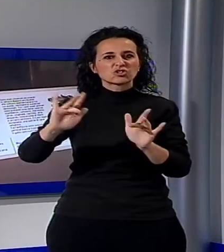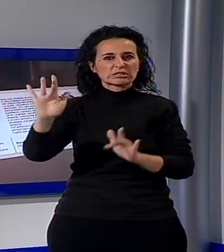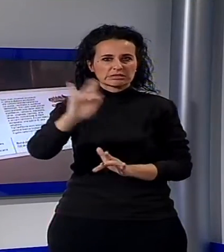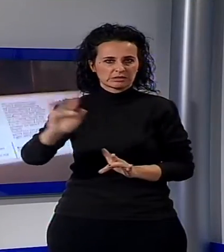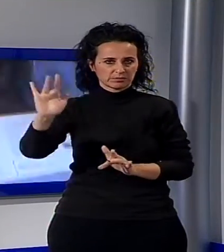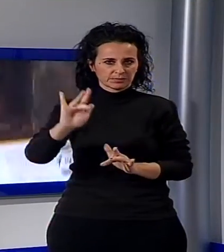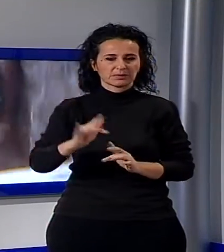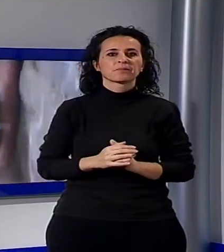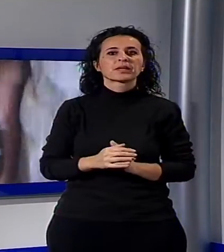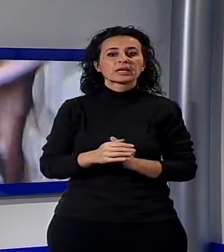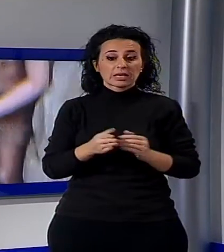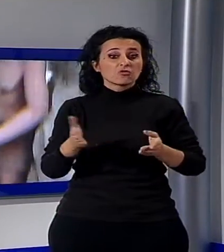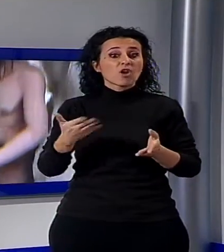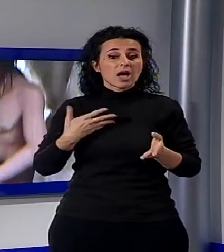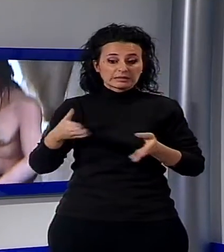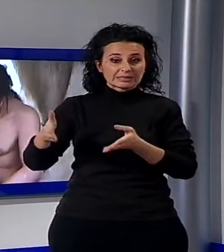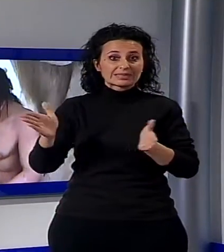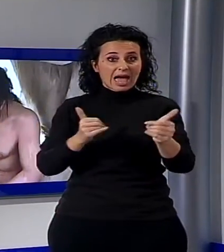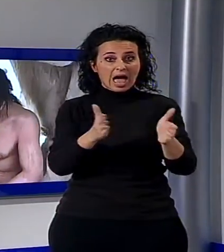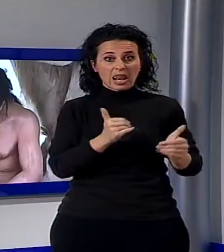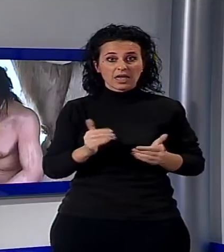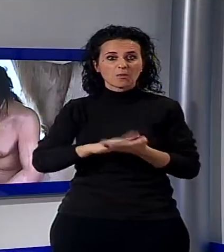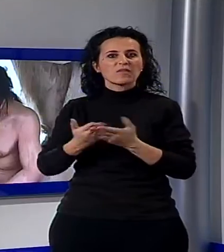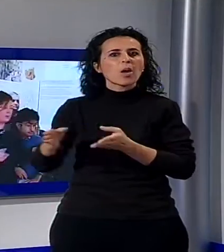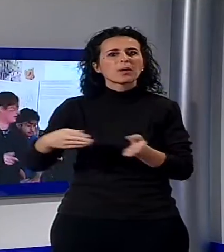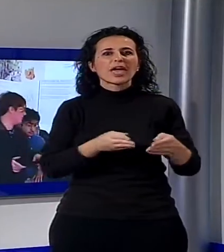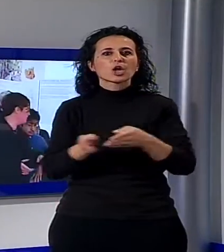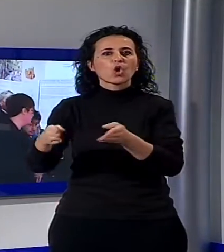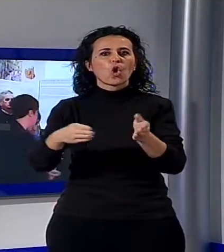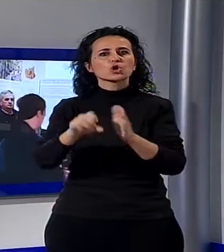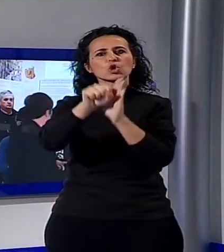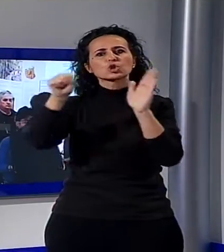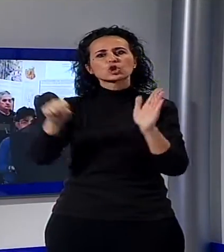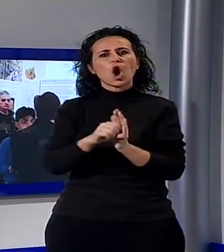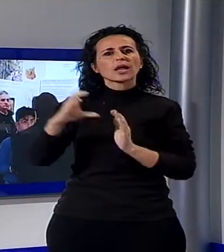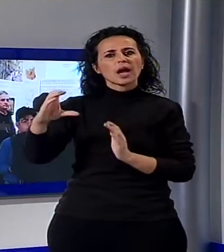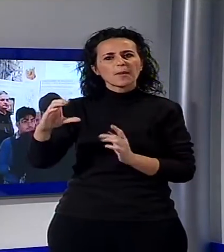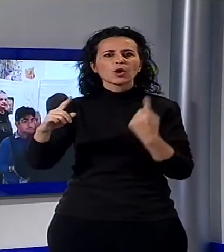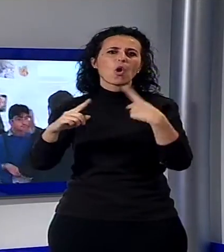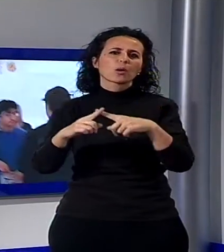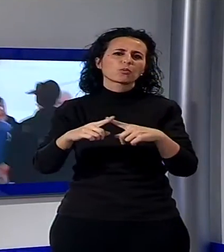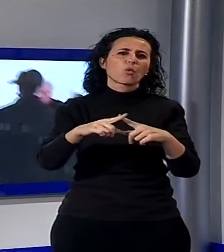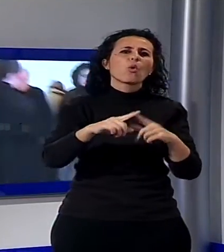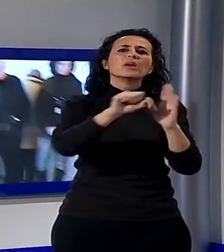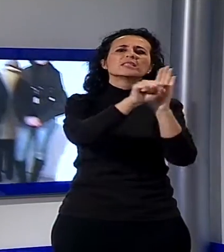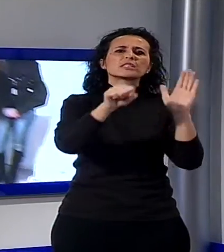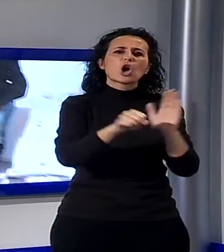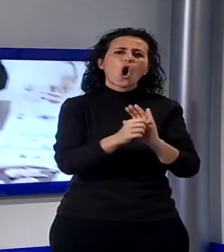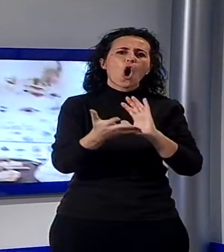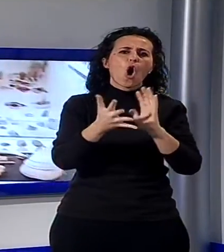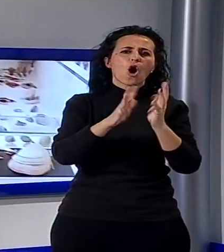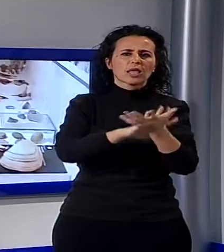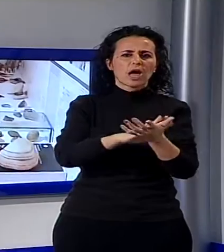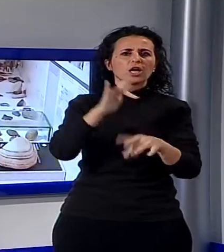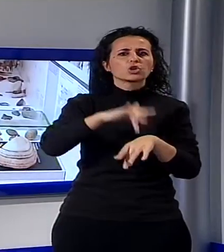formano un ideale percorso tra la storia di Camaiore e lo scenario mediterraneo che parte dalla preistoria sino al rinascimento, passando per la